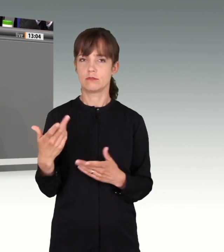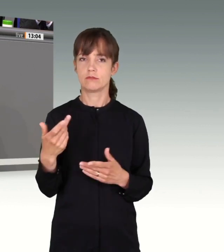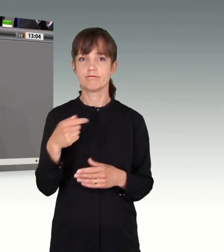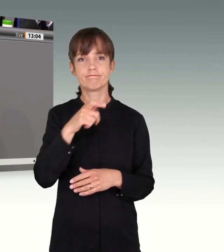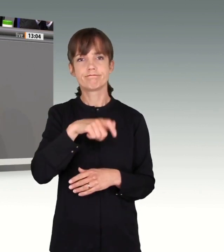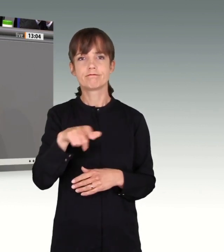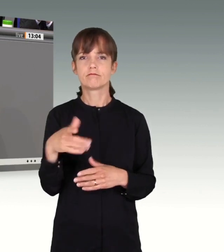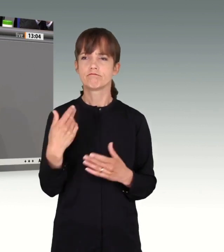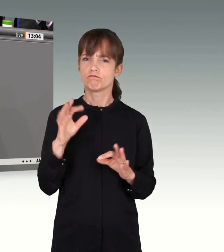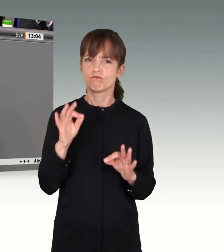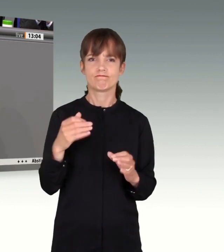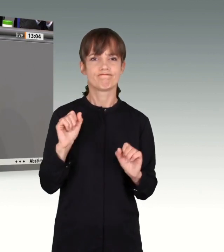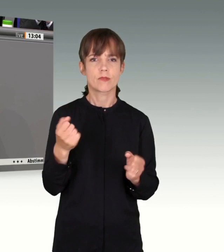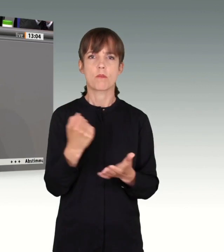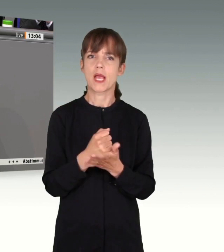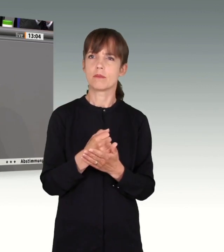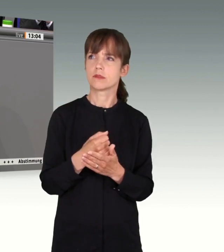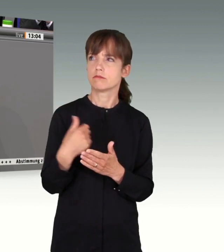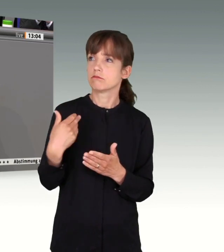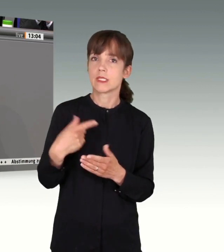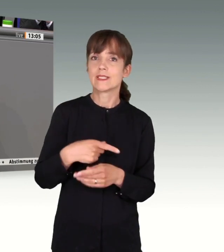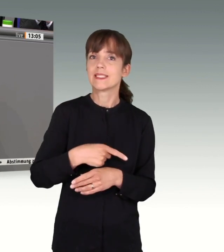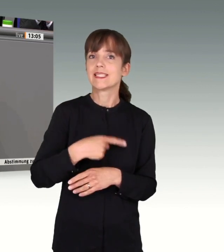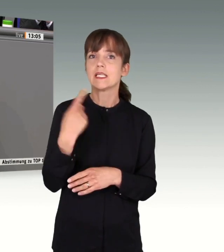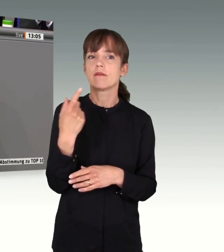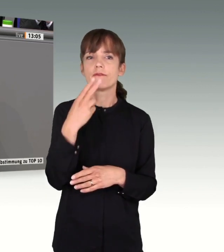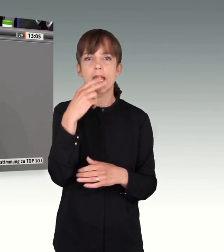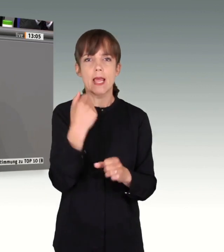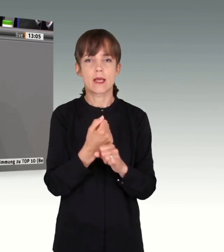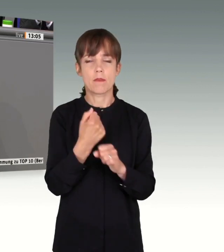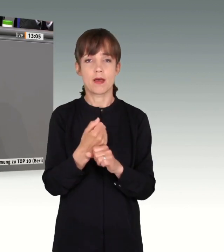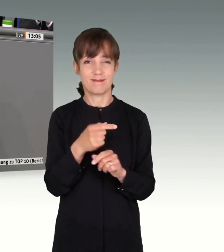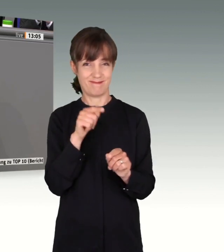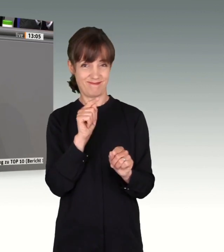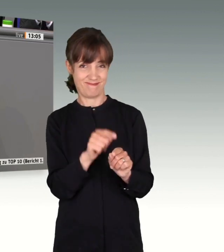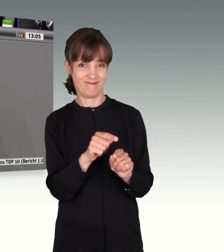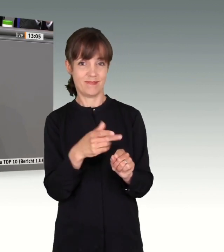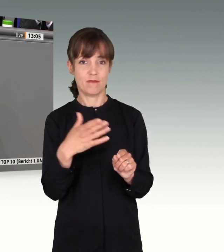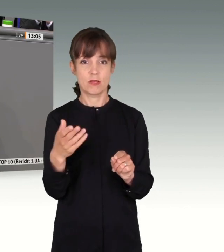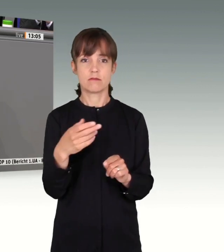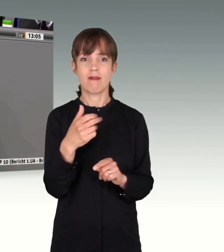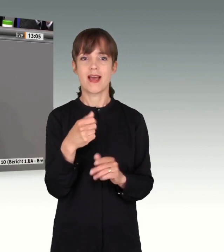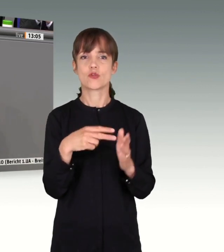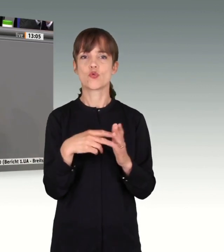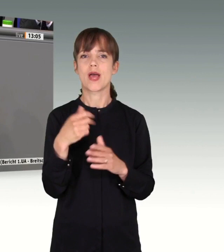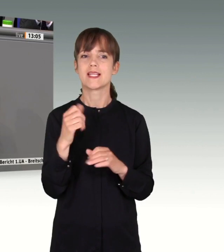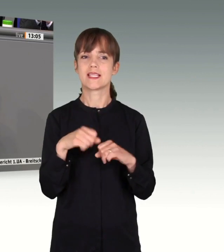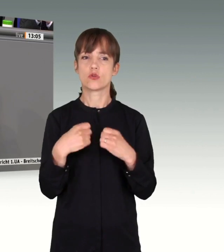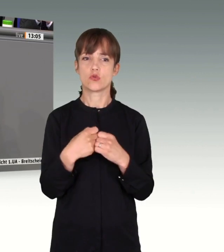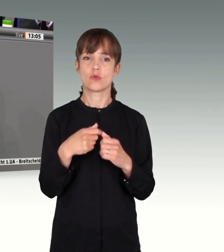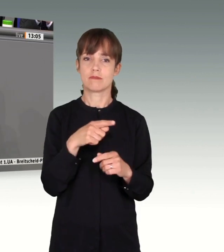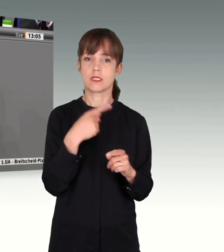Unbescholtene, tüchtige Beamte, die sich nie etwas zu Schulden haben umkommen lassen, haben eine Eins-zu-eins-Situation, wo der eine dem sagt,